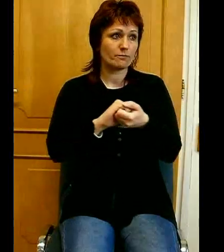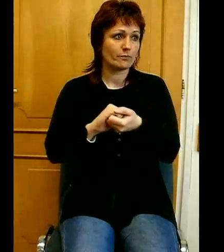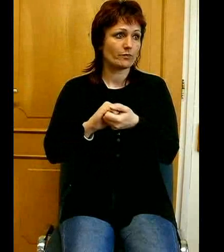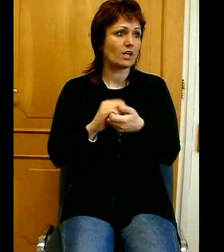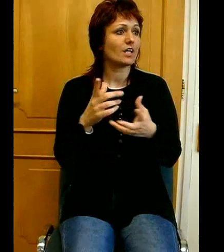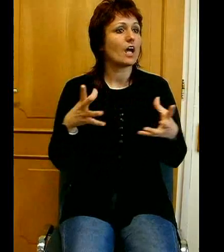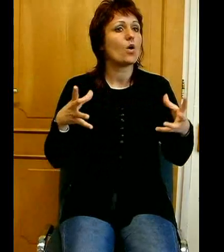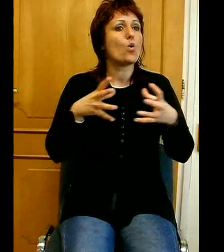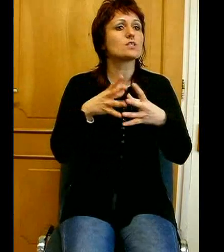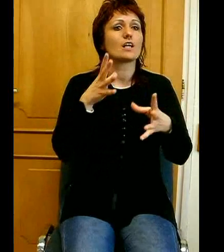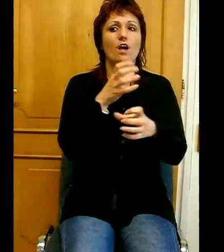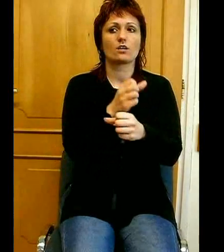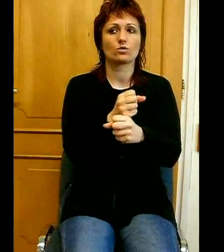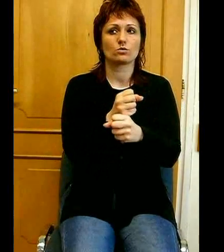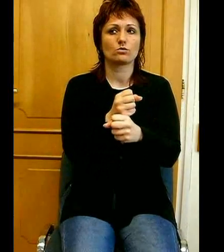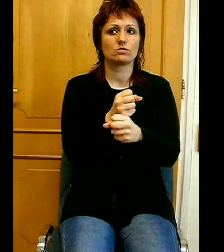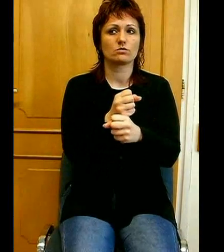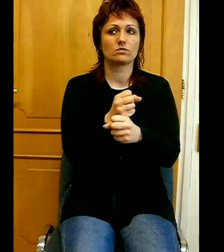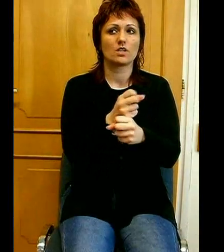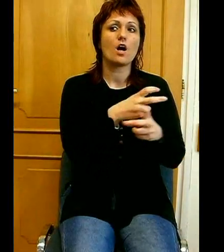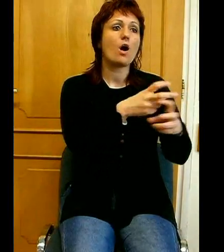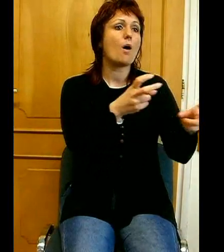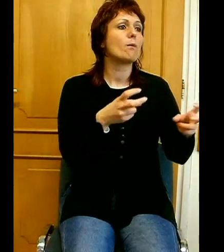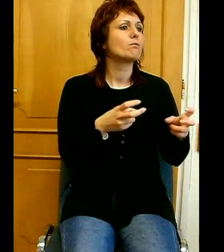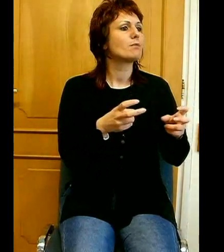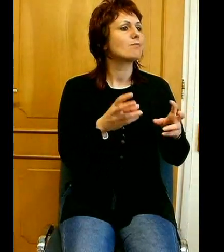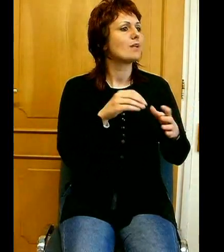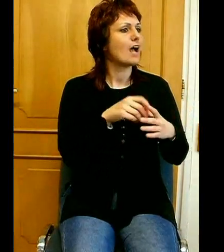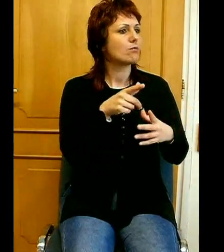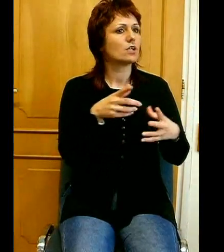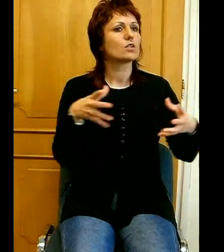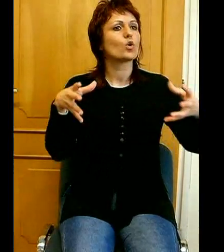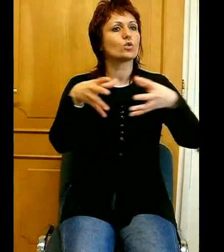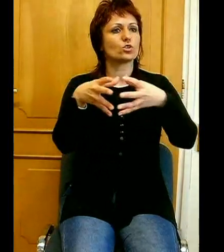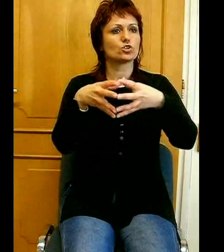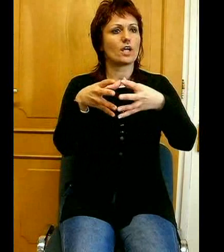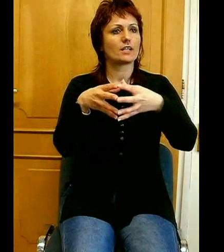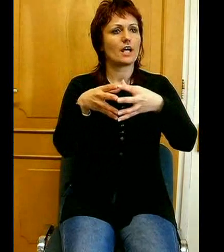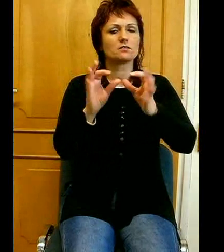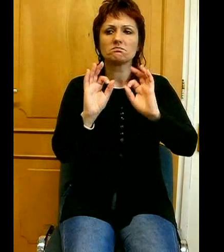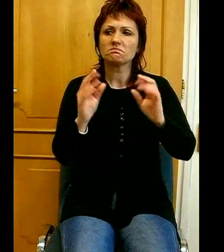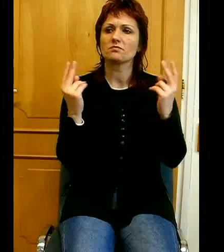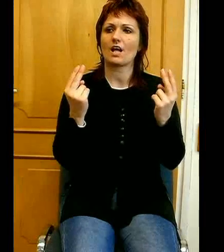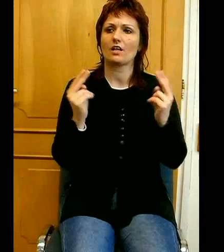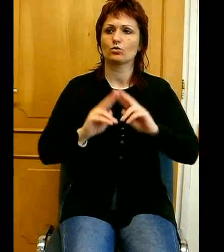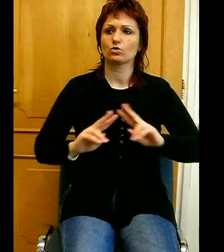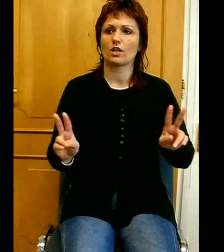Bibliában a közösségnek különös jelentősége van. A nép, a család, a